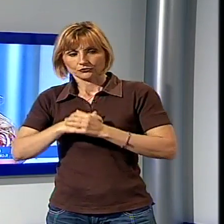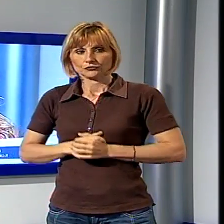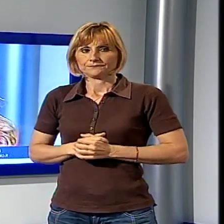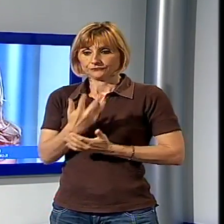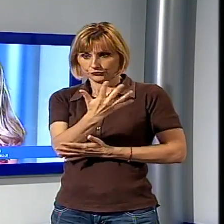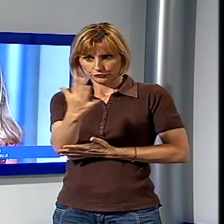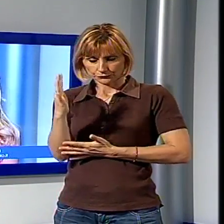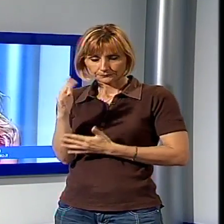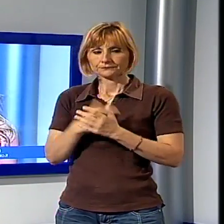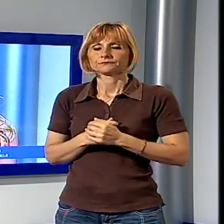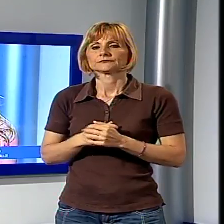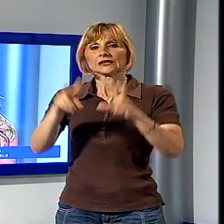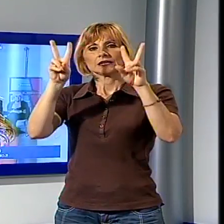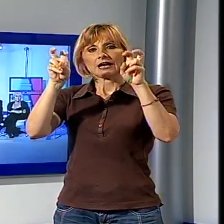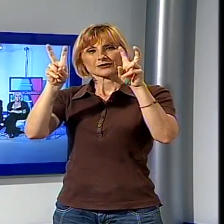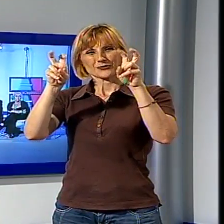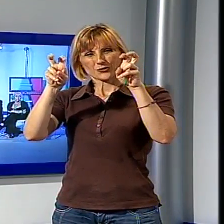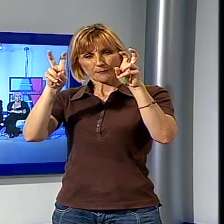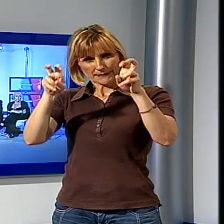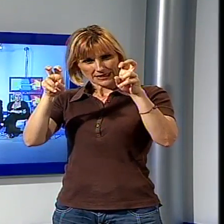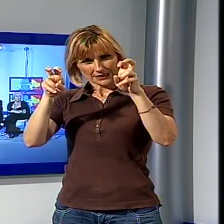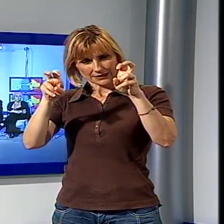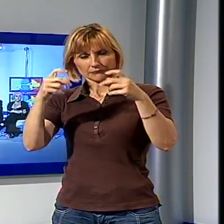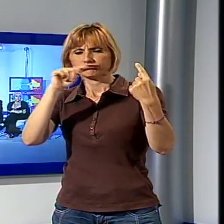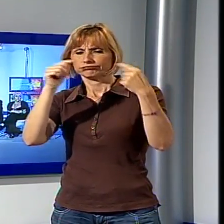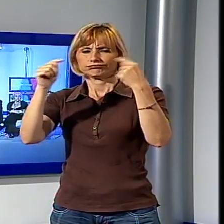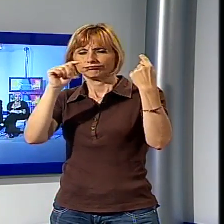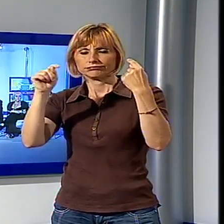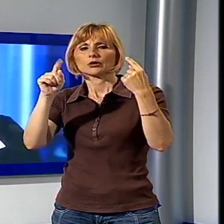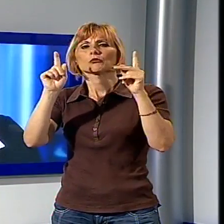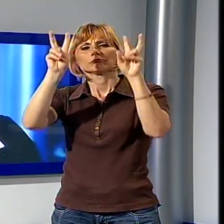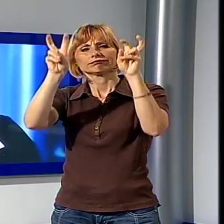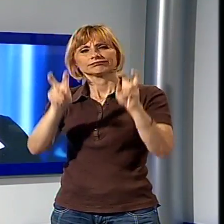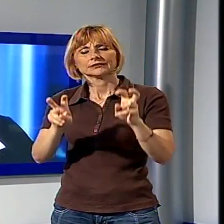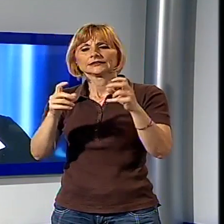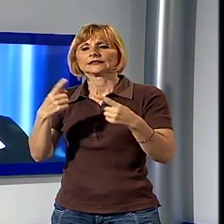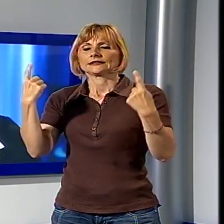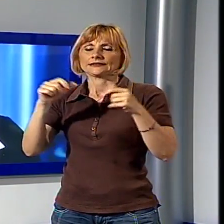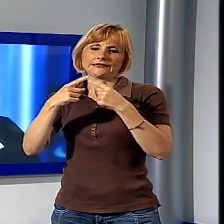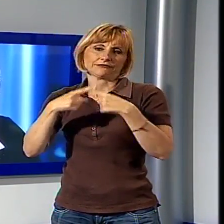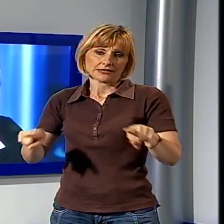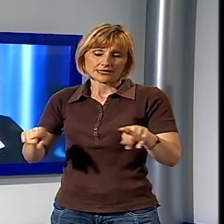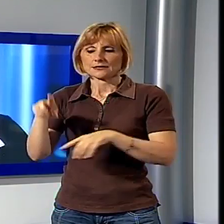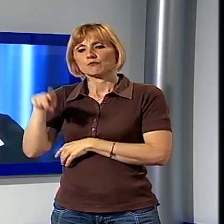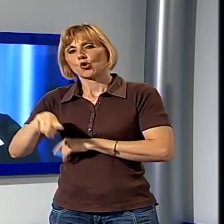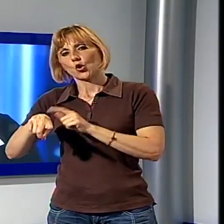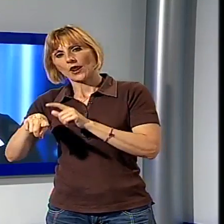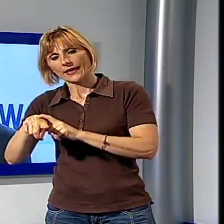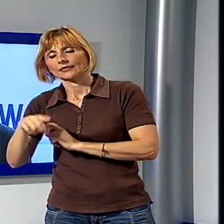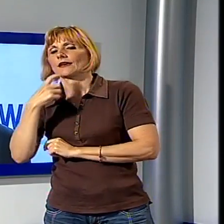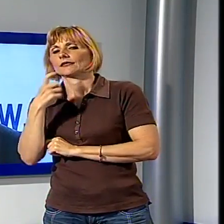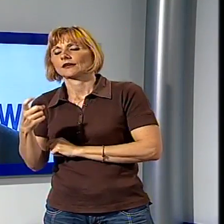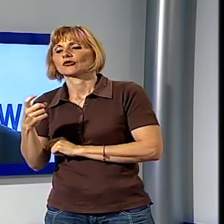i vari temi che hanno suscitato repliche o controrepliche tra i due sfidanti quello delle differenze tra i loro schieramenti Poletti ha detto di aver